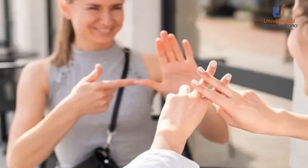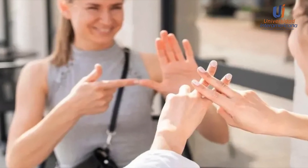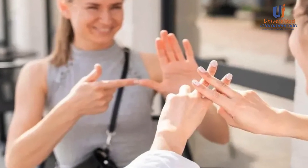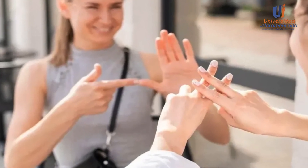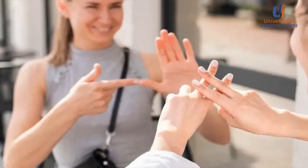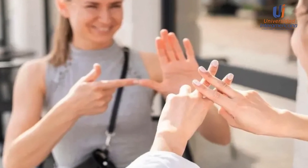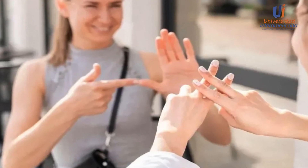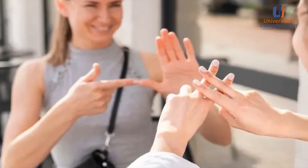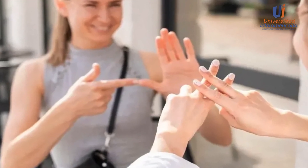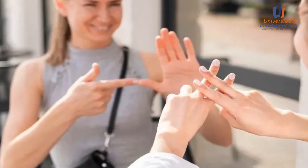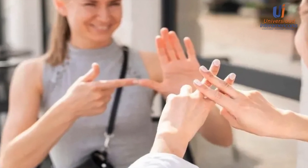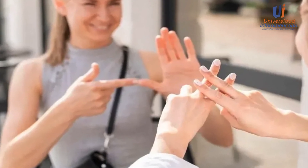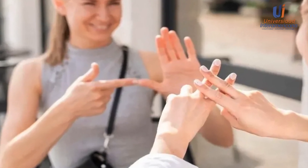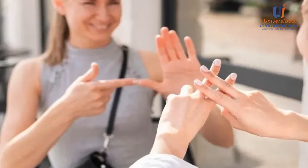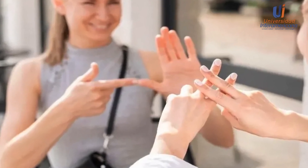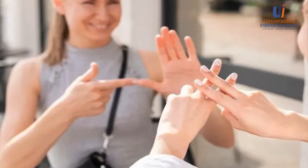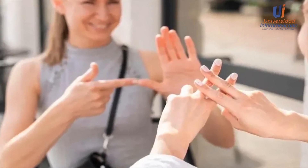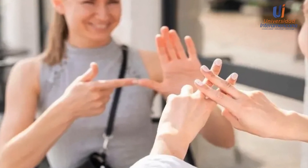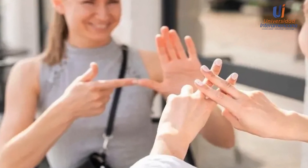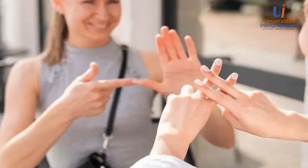que sin duda también tienen algo importante que decir.